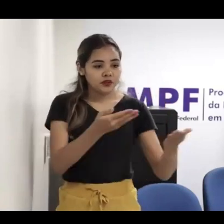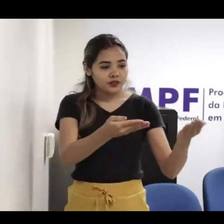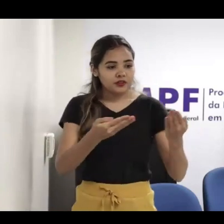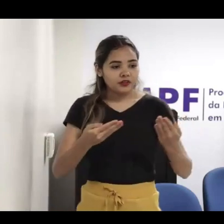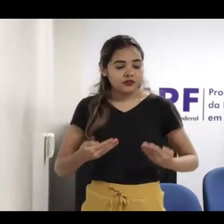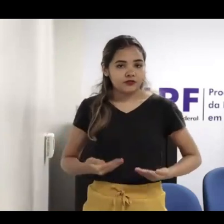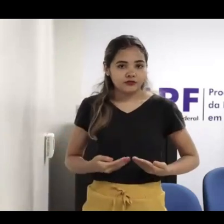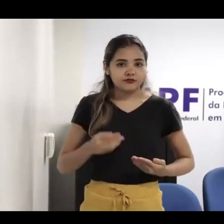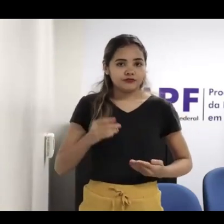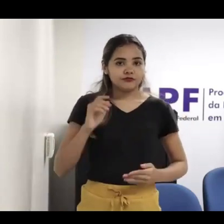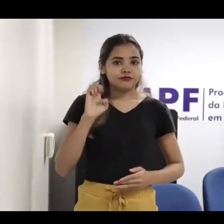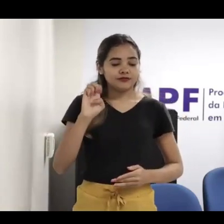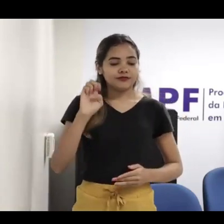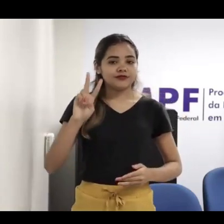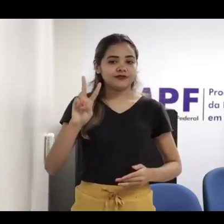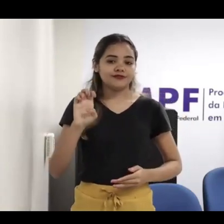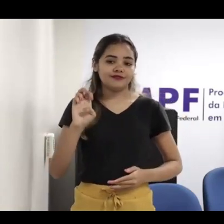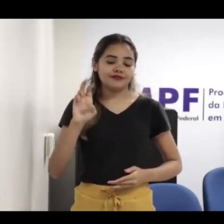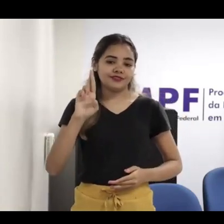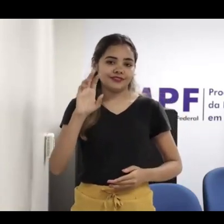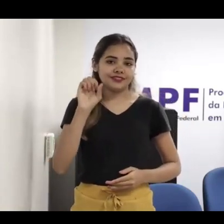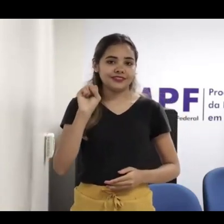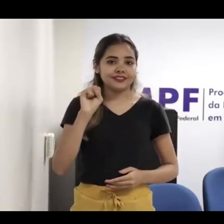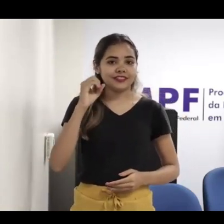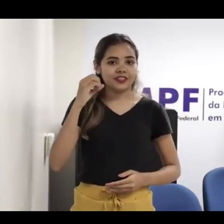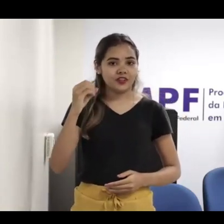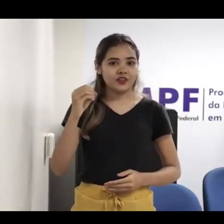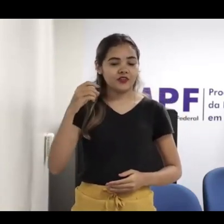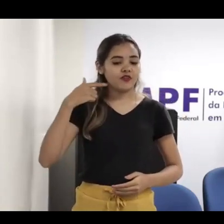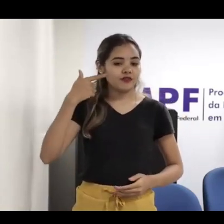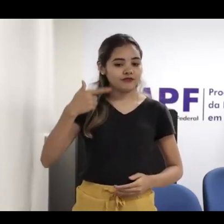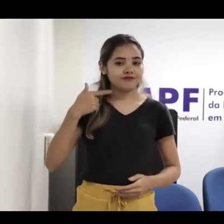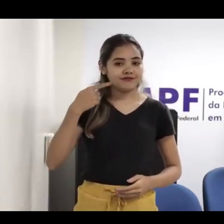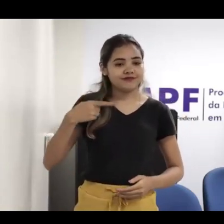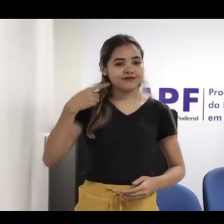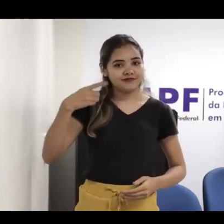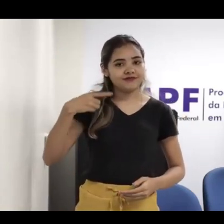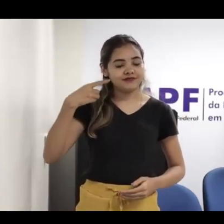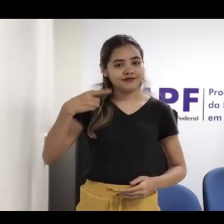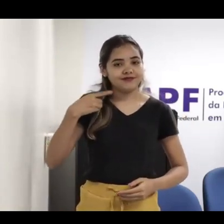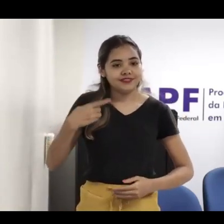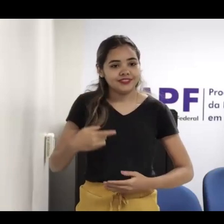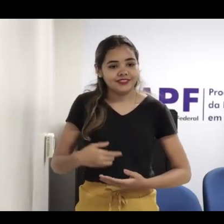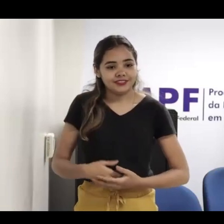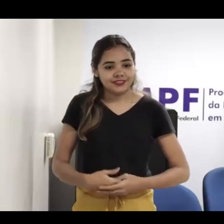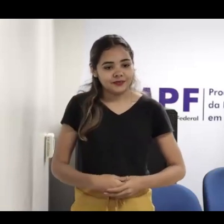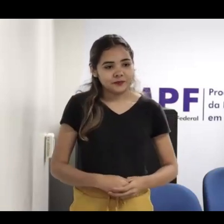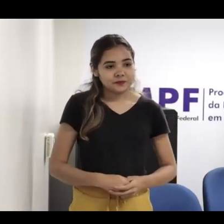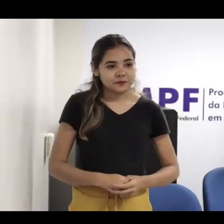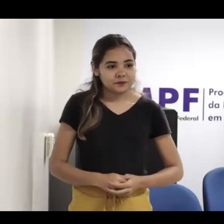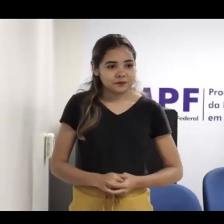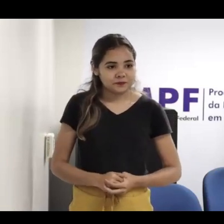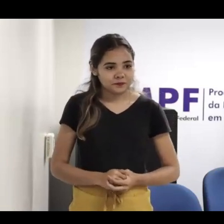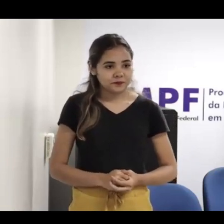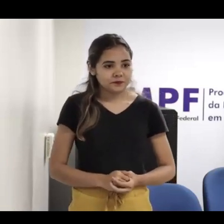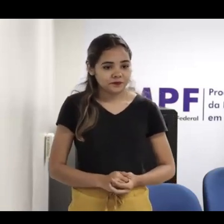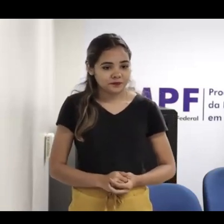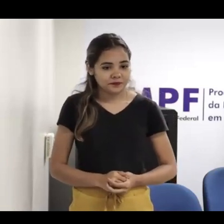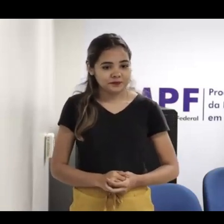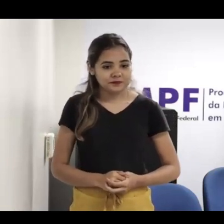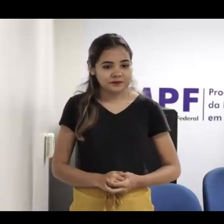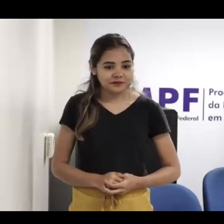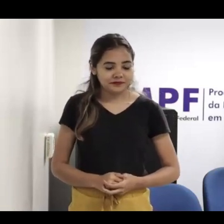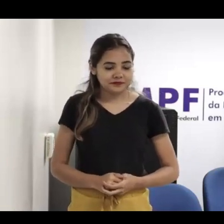Matheus Souza de Oliveira, graduado em Direito pela Universidade da Amazônia, Unama, especialista em Direito